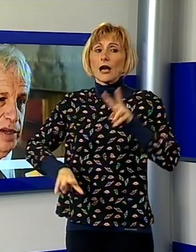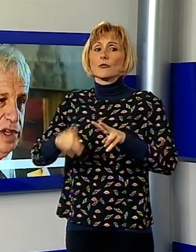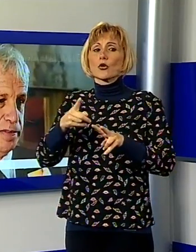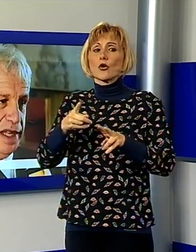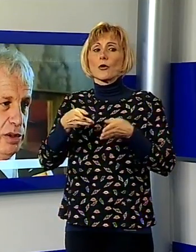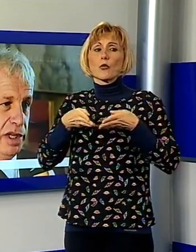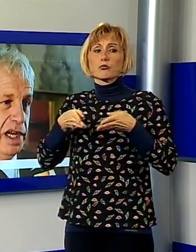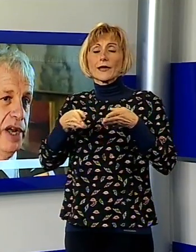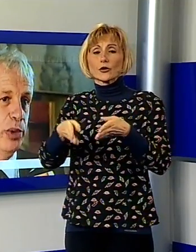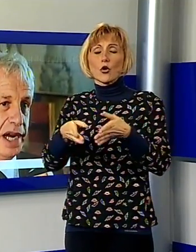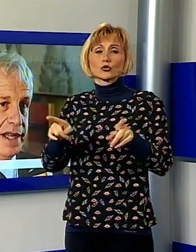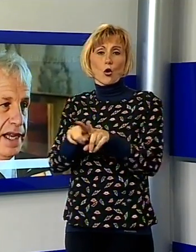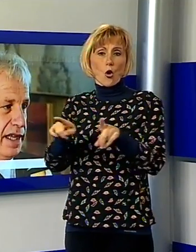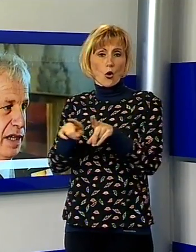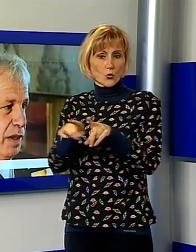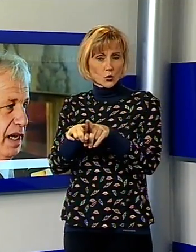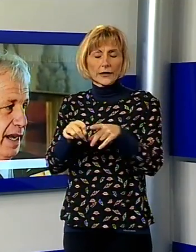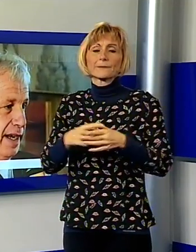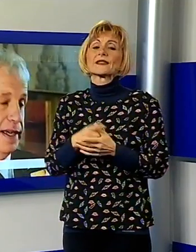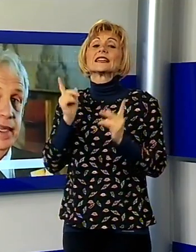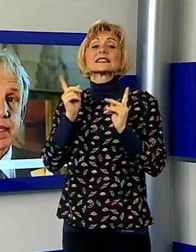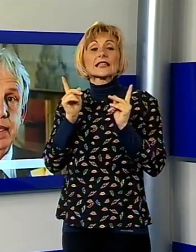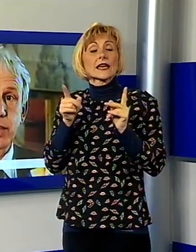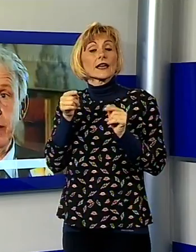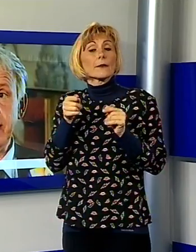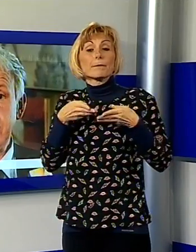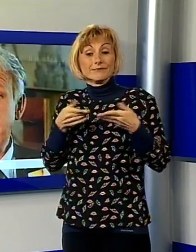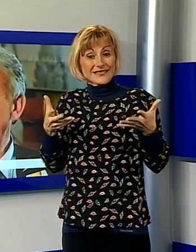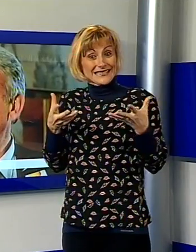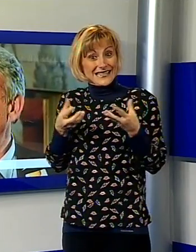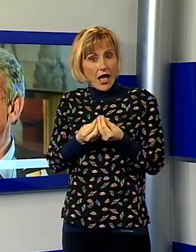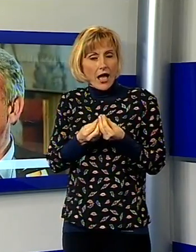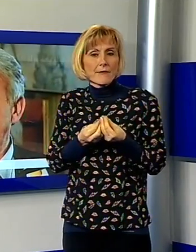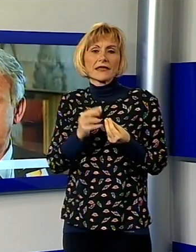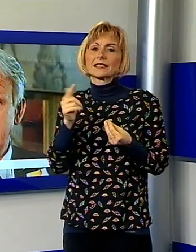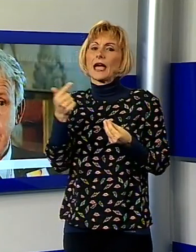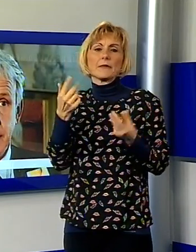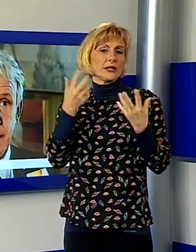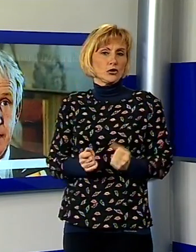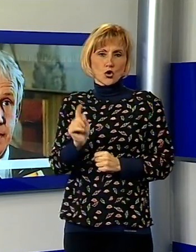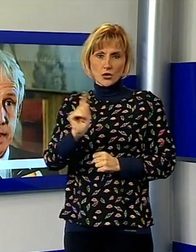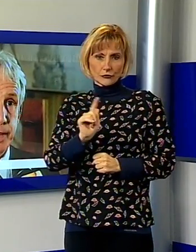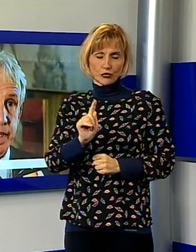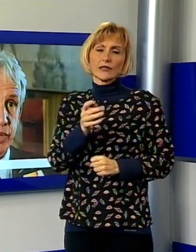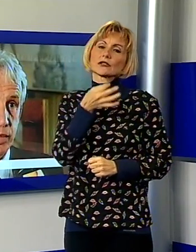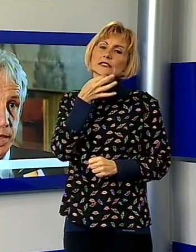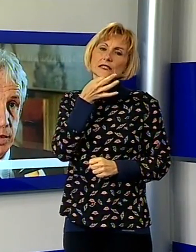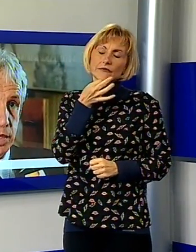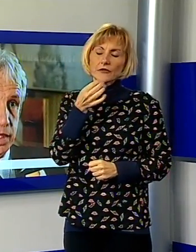Se questo percorso comune non fosse possibile, è chiaro che l'unica strada sarebbe la strada prevista